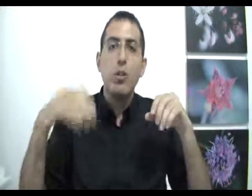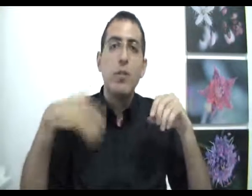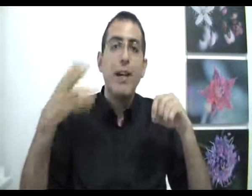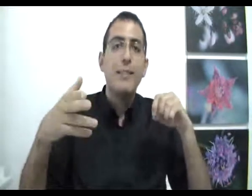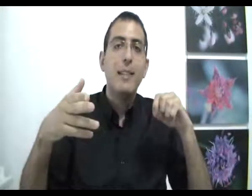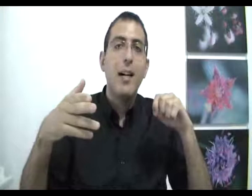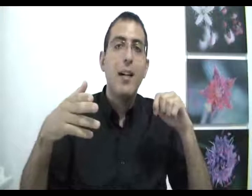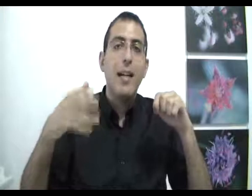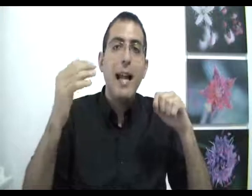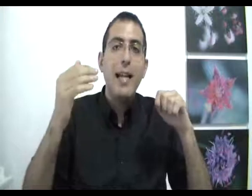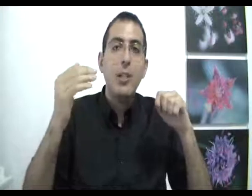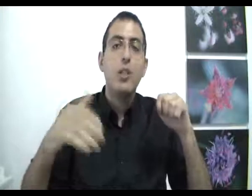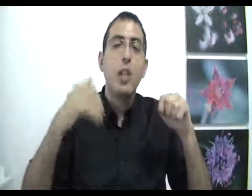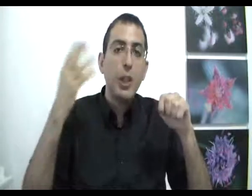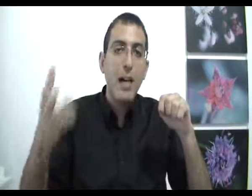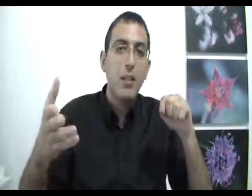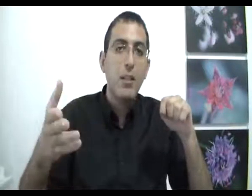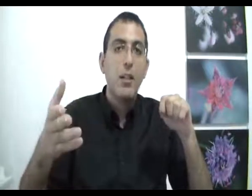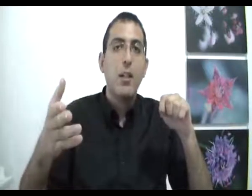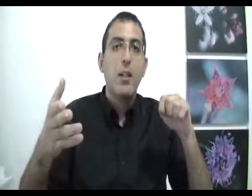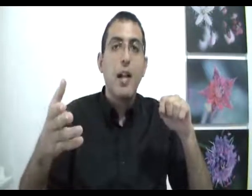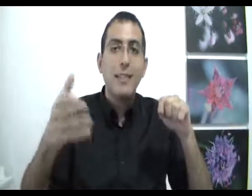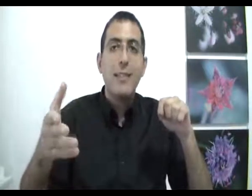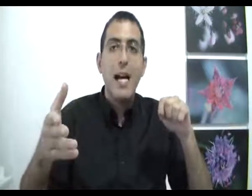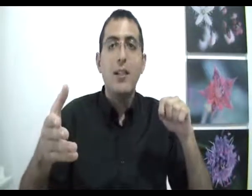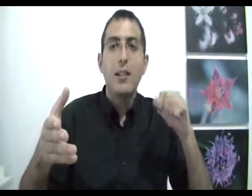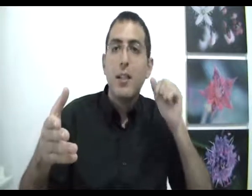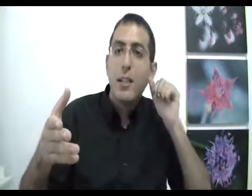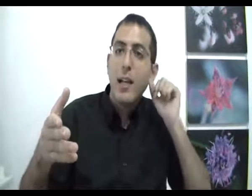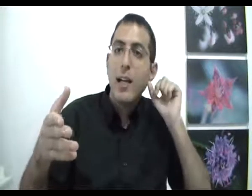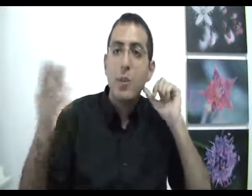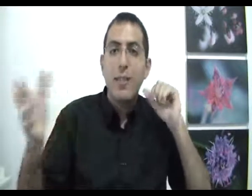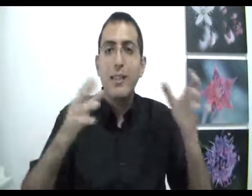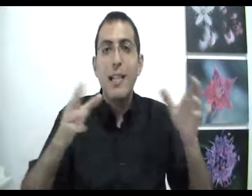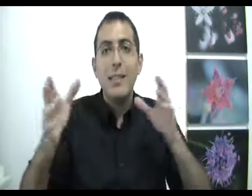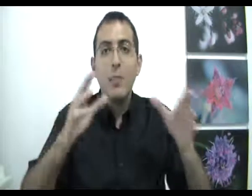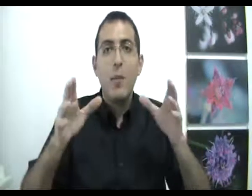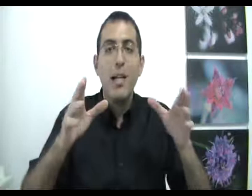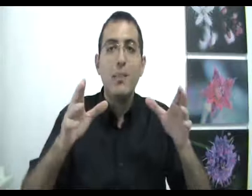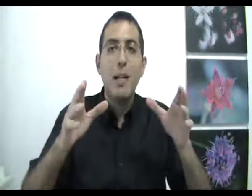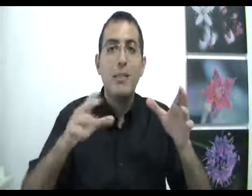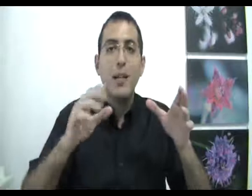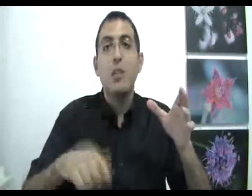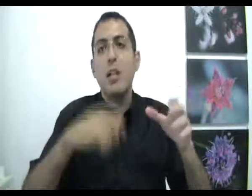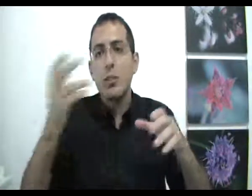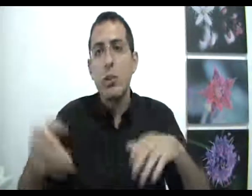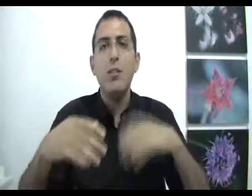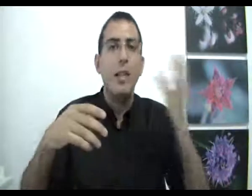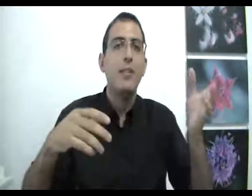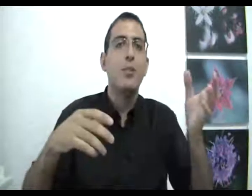ועשייה, אלא יש ישר עשייה, כי רצון ועשייה זה מגבלת זמן. זה גם צריך לרצות ולעשות.